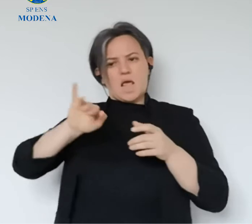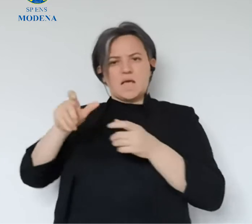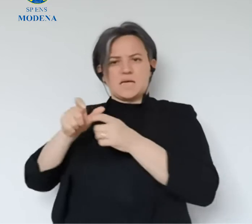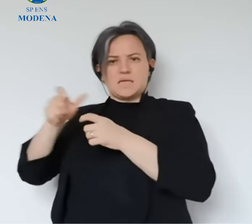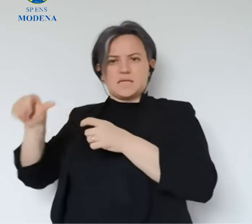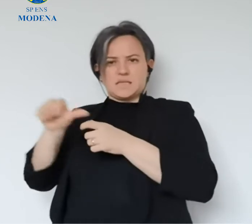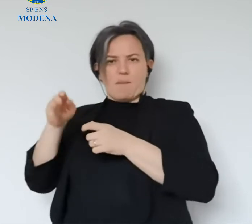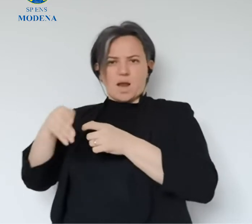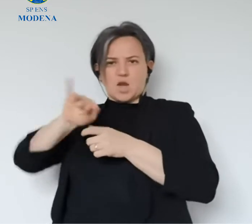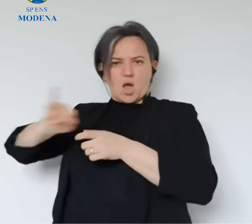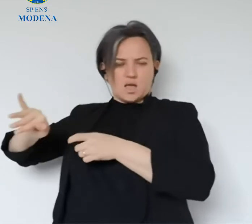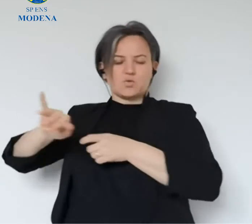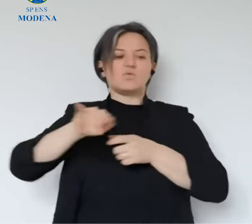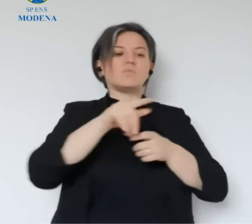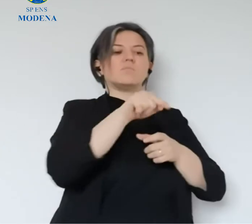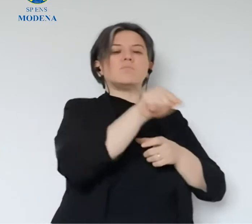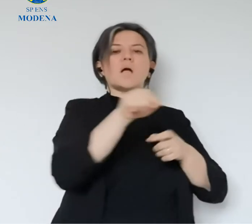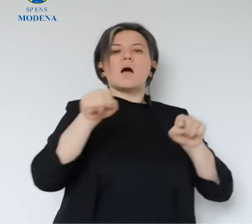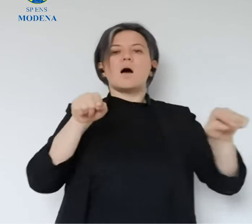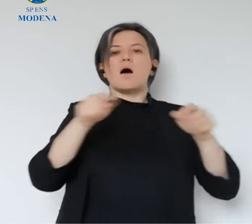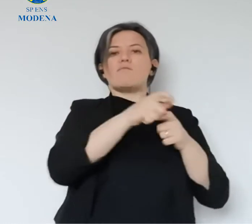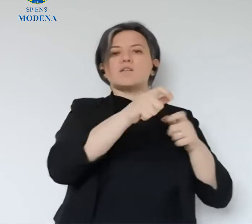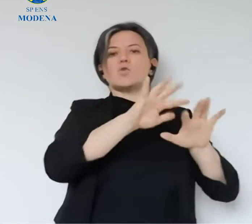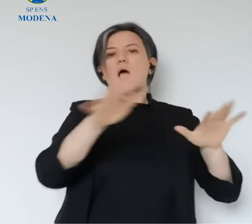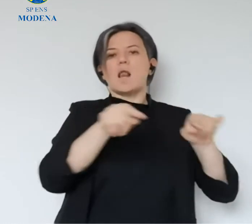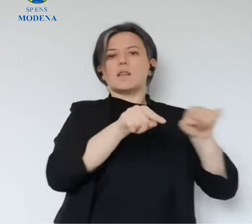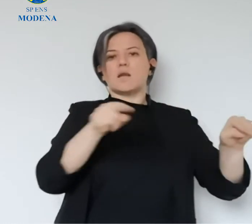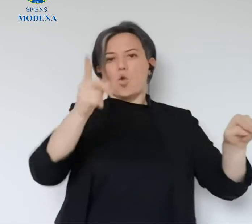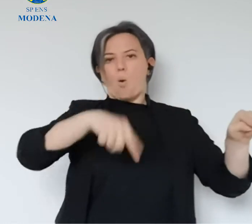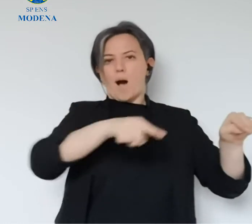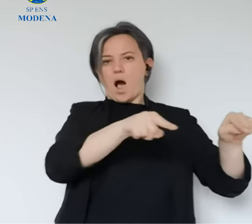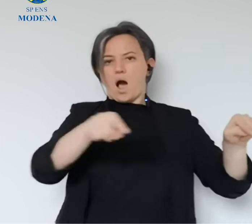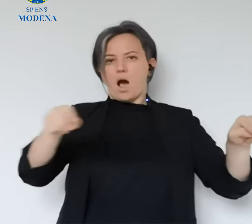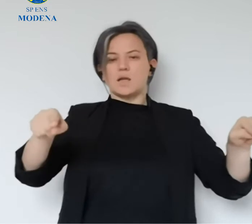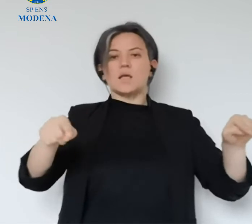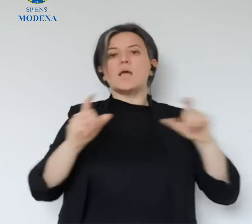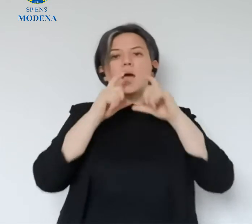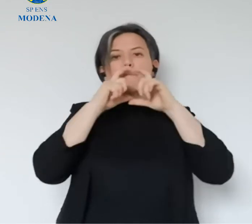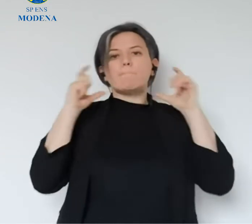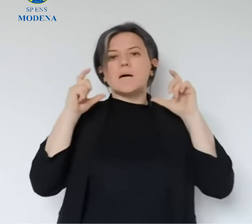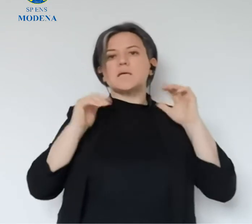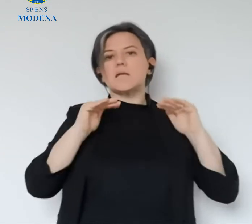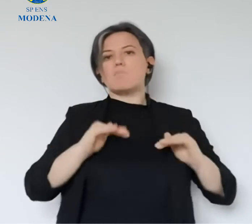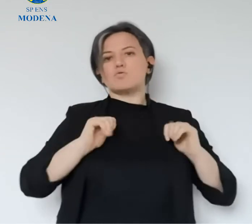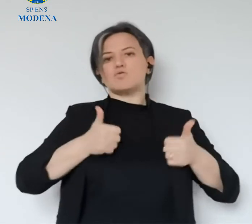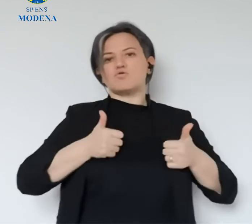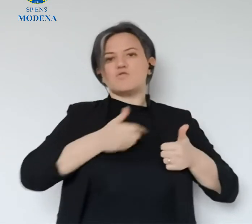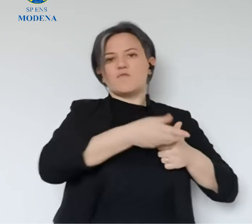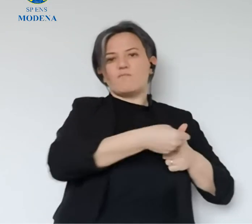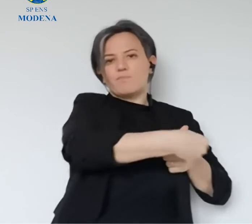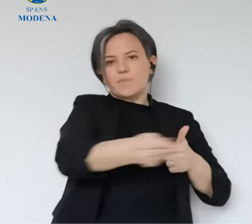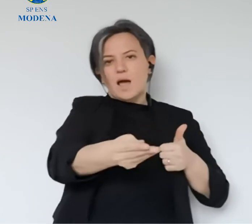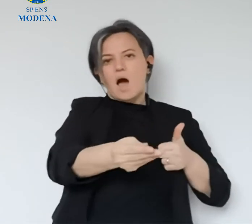Domani le altre sei frazioni, escluso San Marino, avranno i banchetti sempre con i volontari della protezione civile